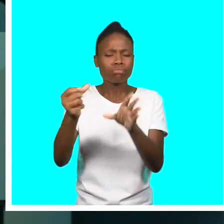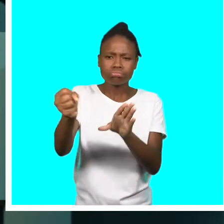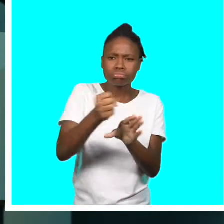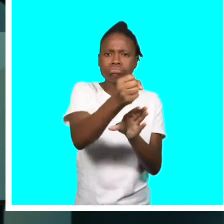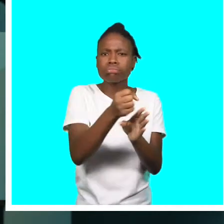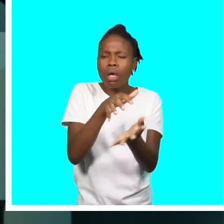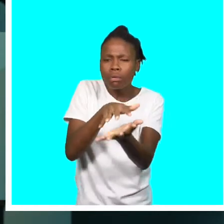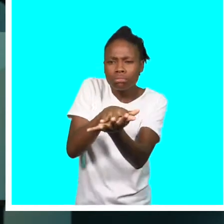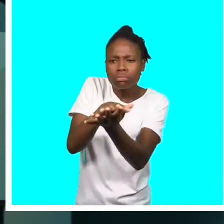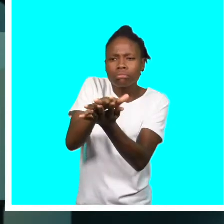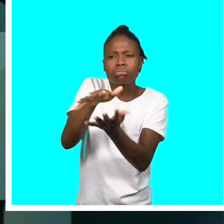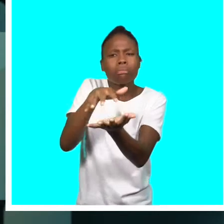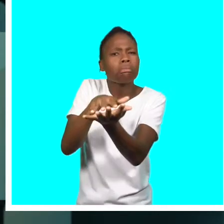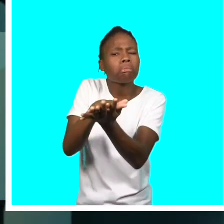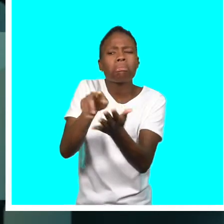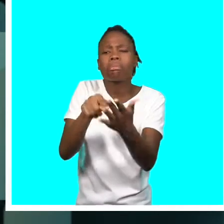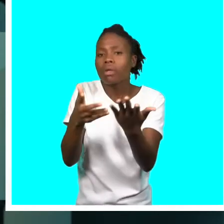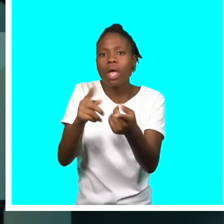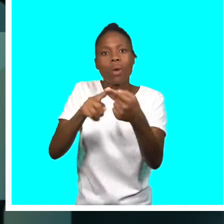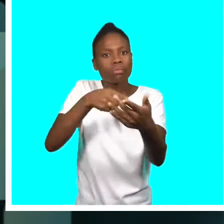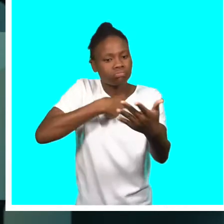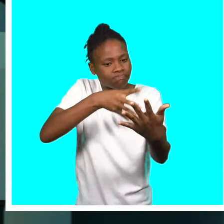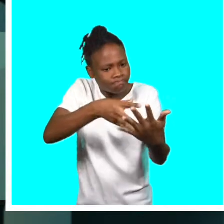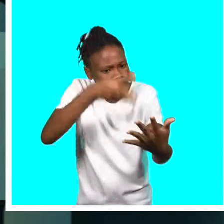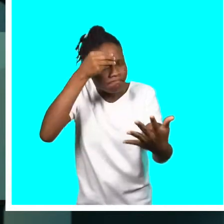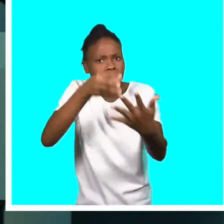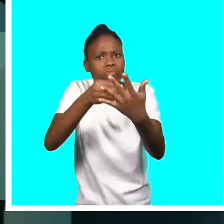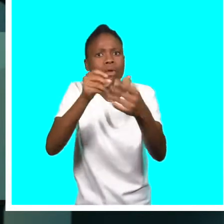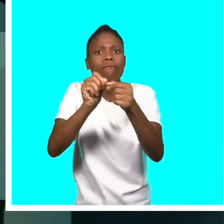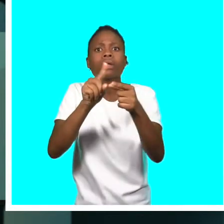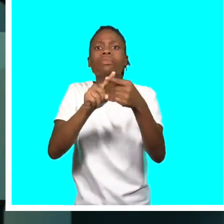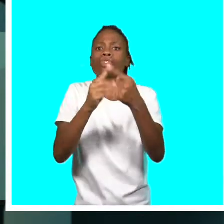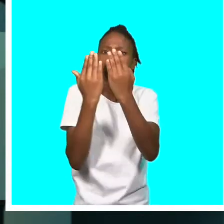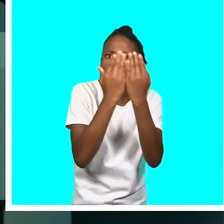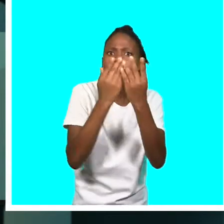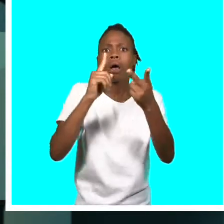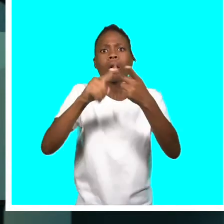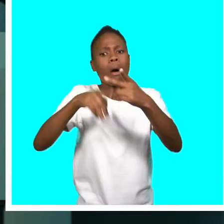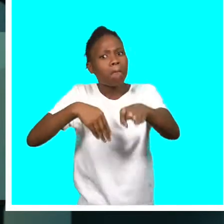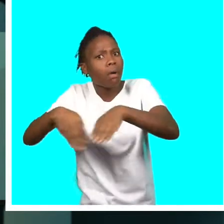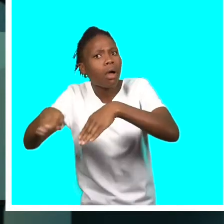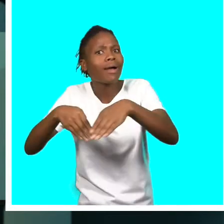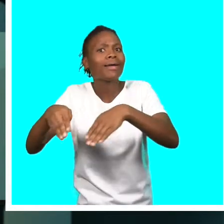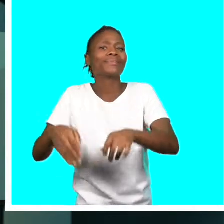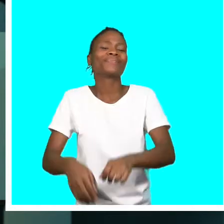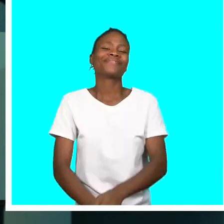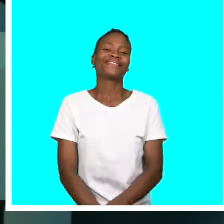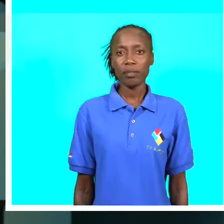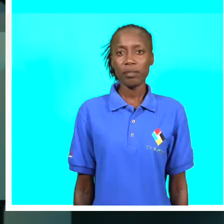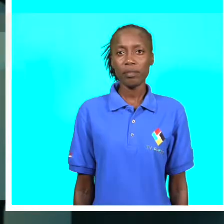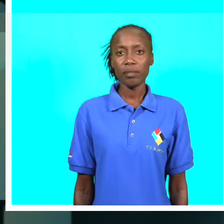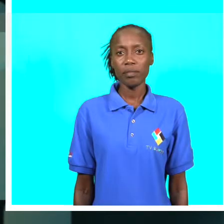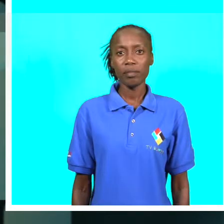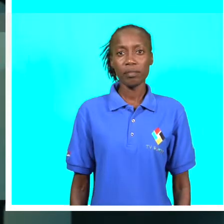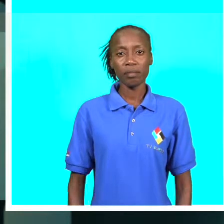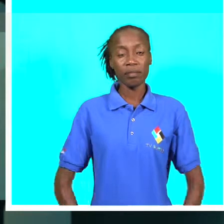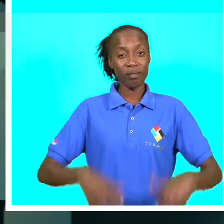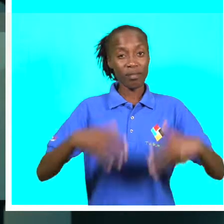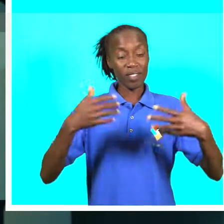O goleador deixa um apelo aos mais novos. Eu já me destacava aqui,